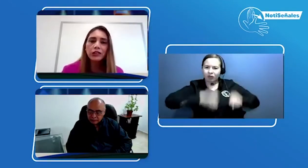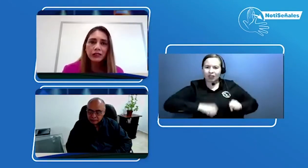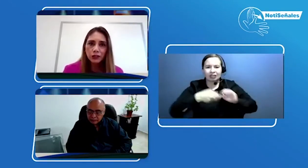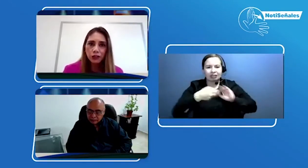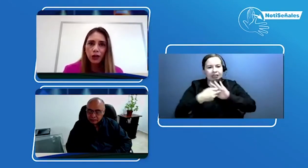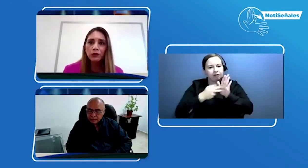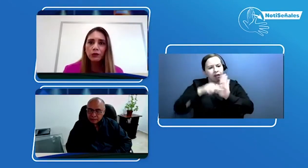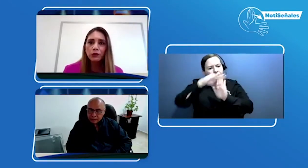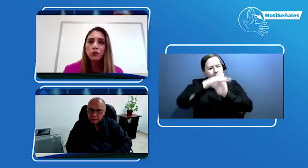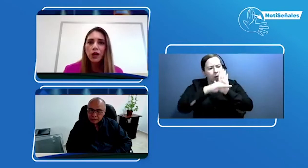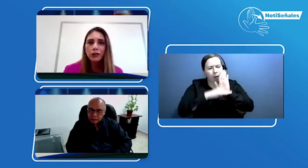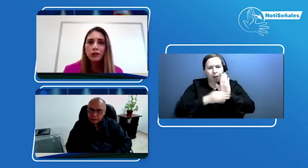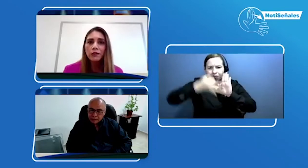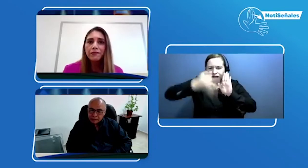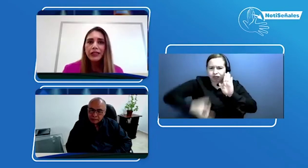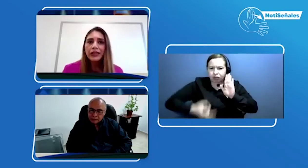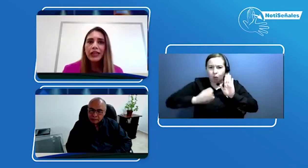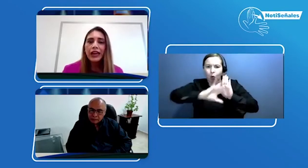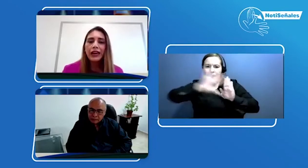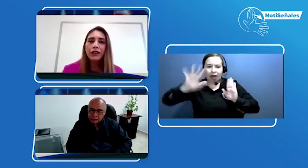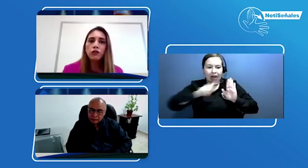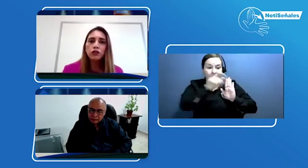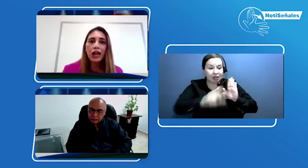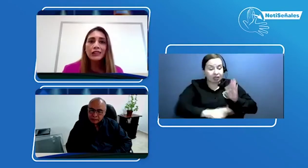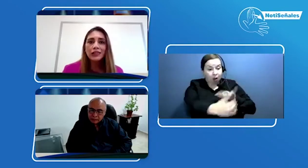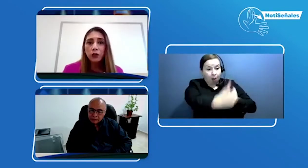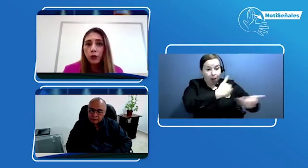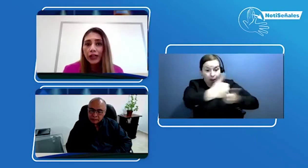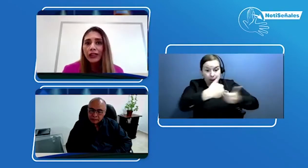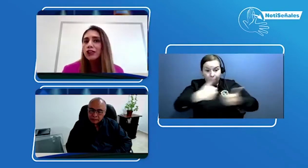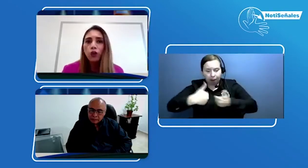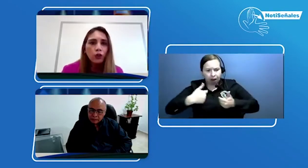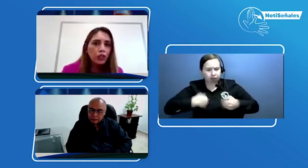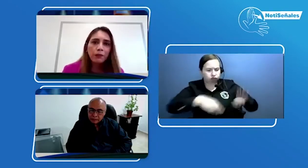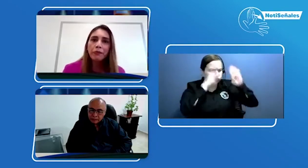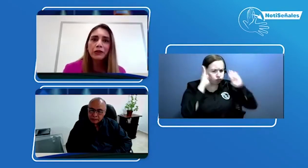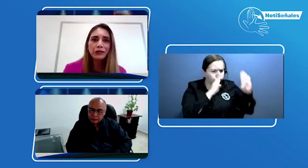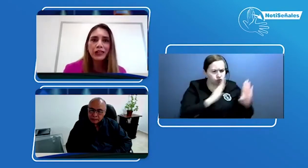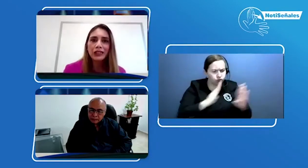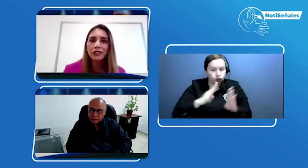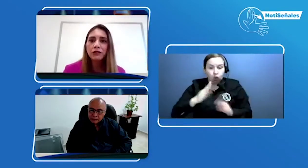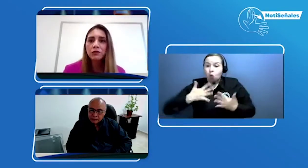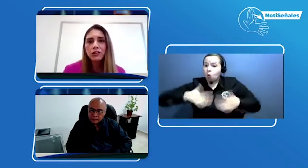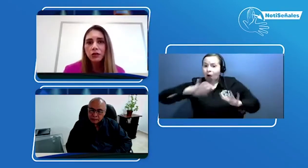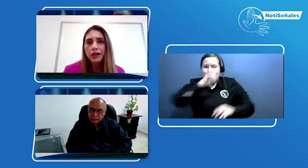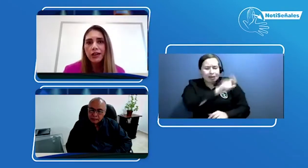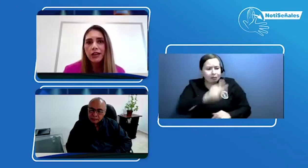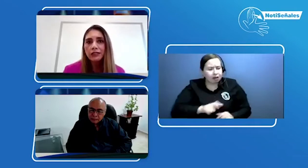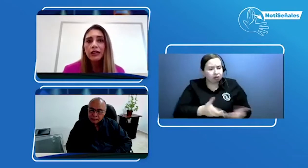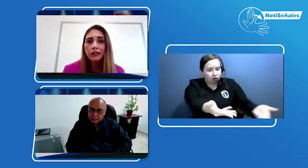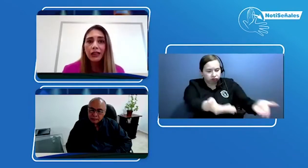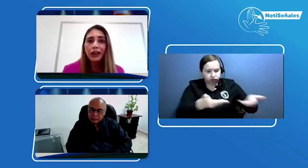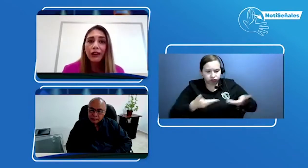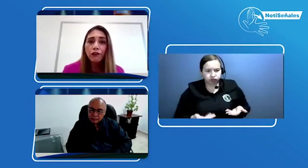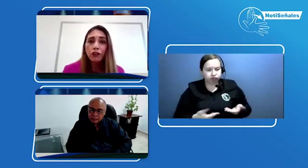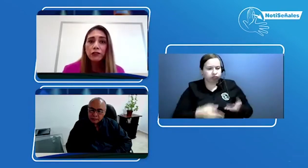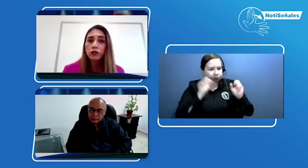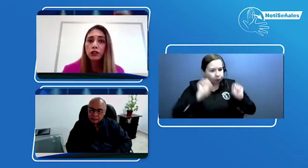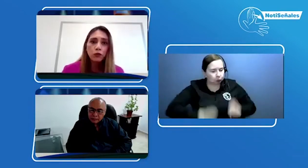atención a nuestros usuarios que nos aseguren que todo tipo de personas que cuentan nuestras droguerías tengan la información de su